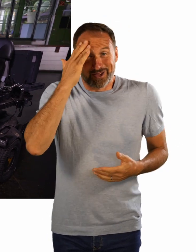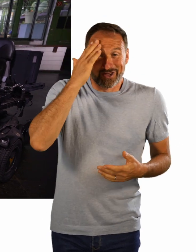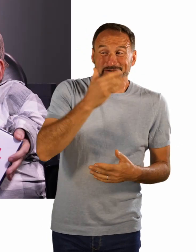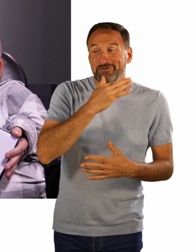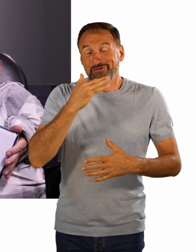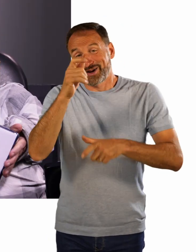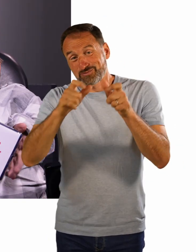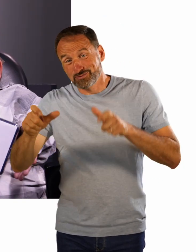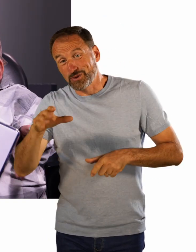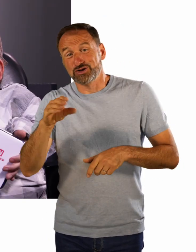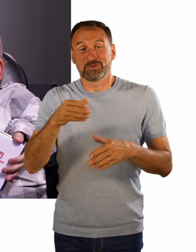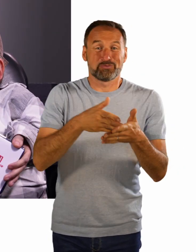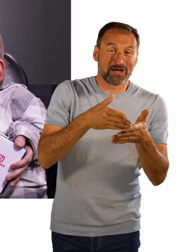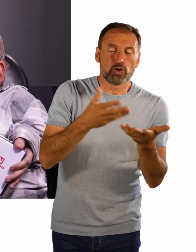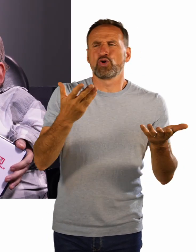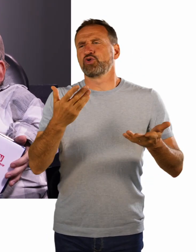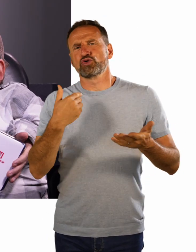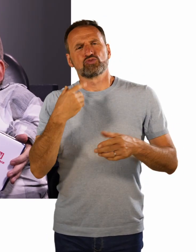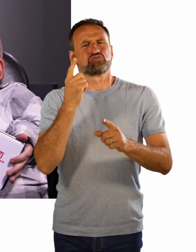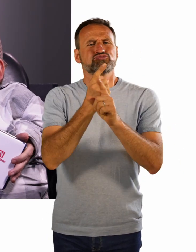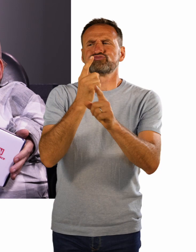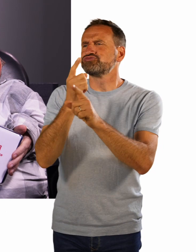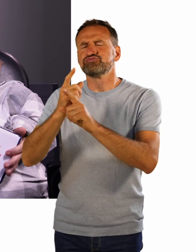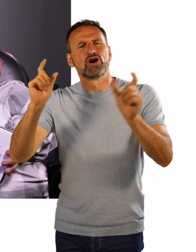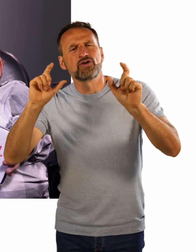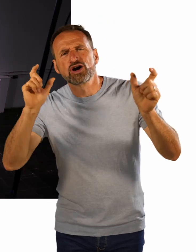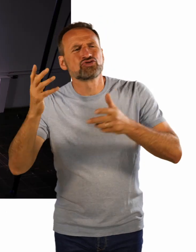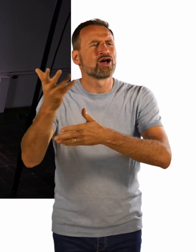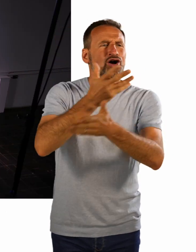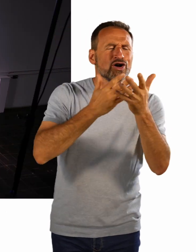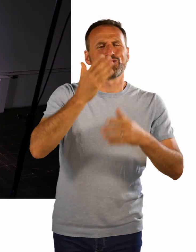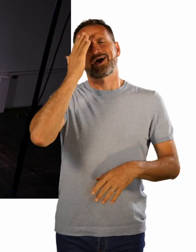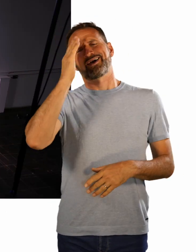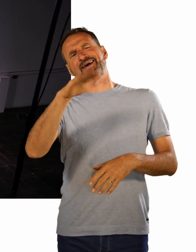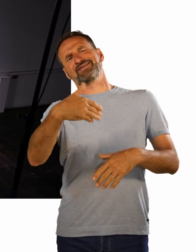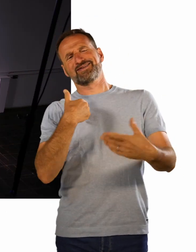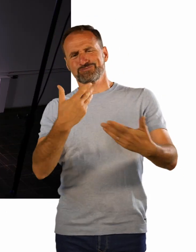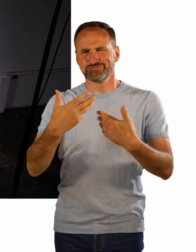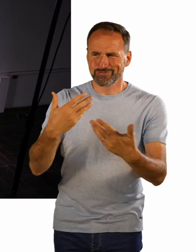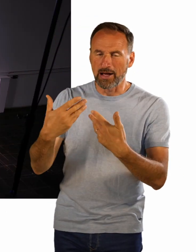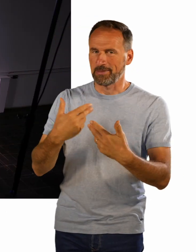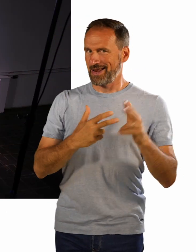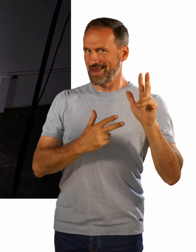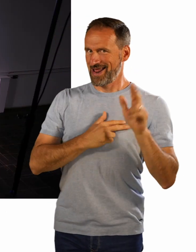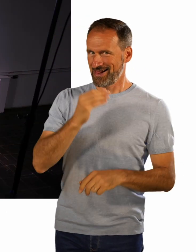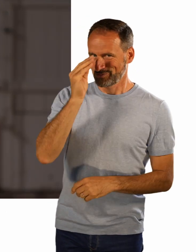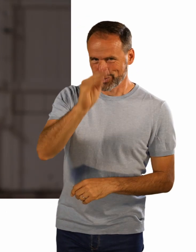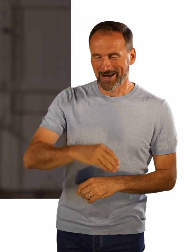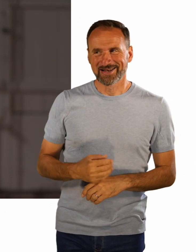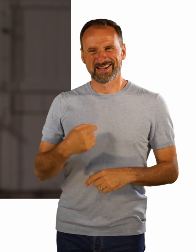Und trifft sie dann auch immer mal wieder auf Veranstaltungen. Und ich bin so ehrlich, ich freue mich immer, wenn ich neue Gesichter sehe. Vor ein